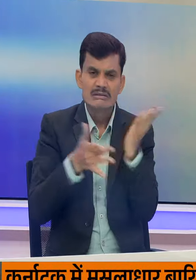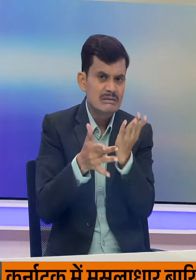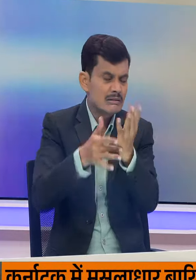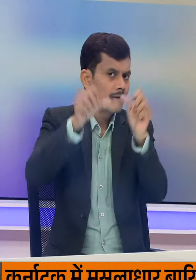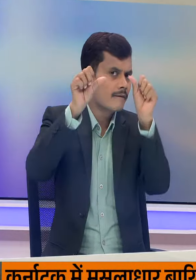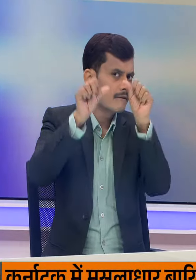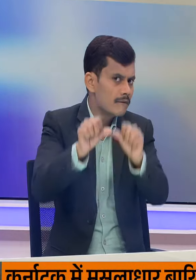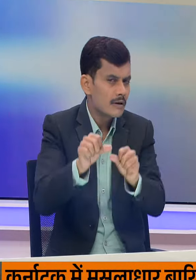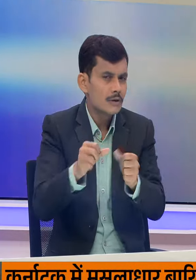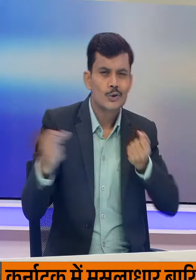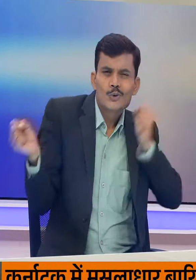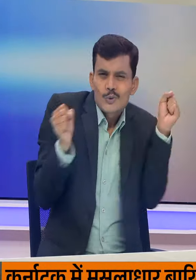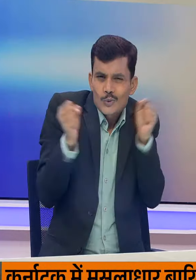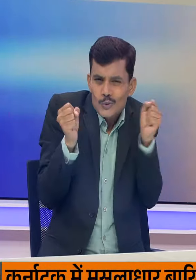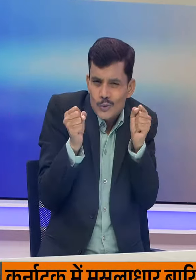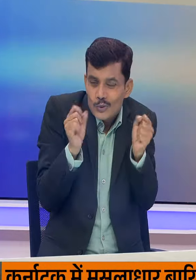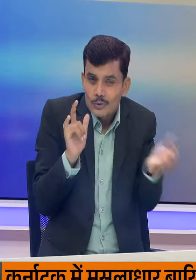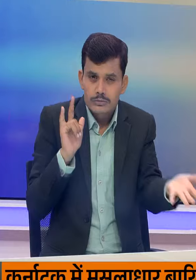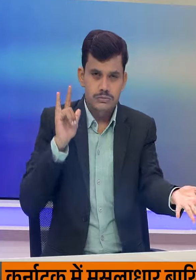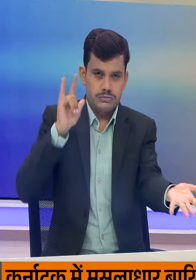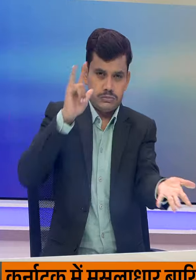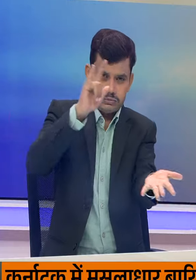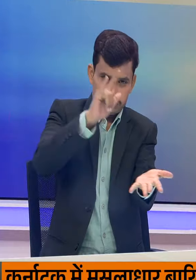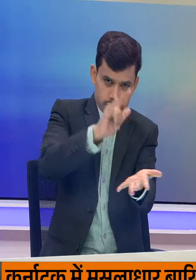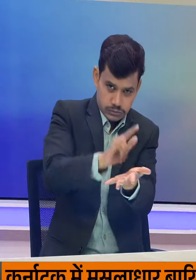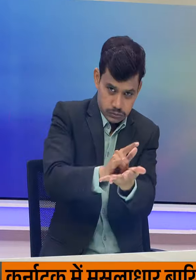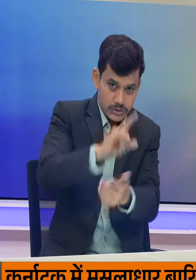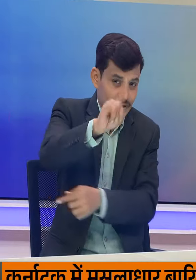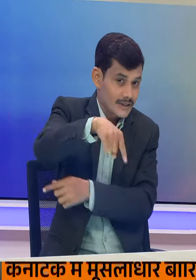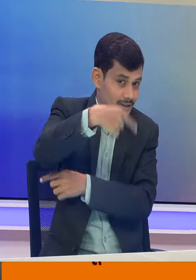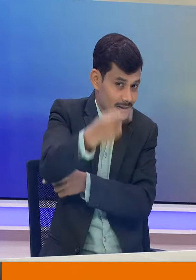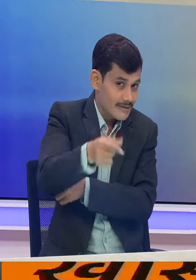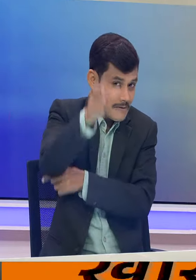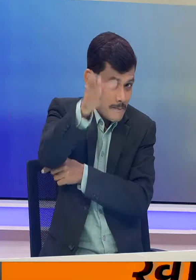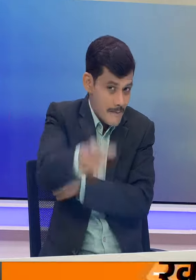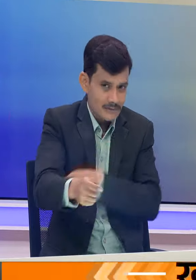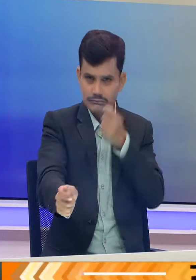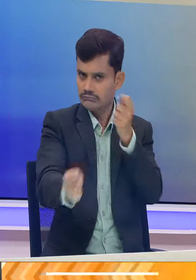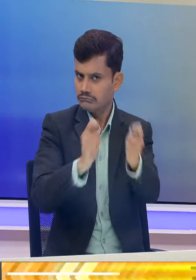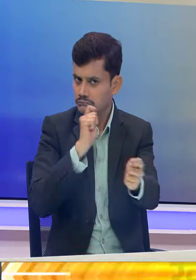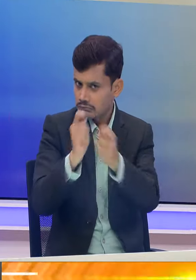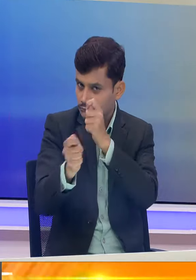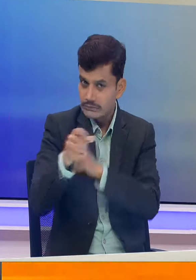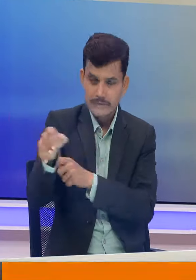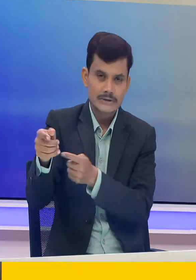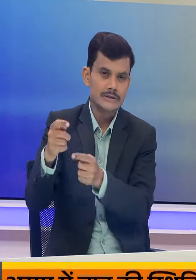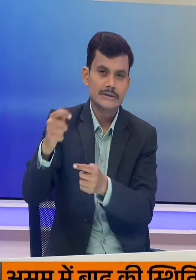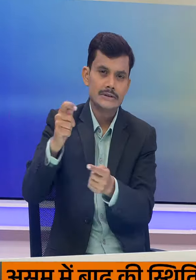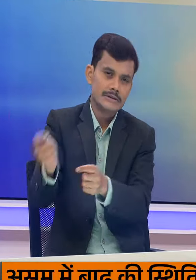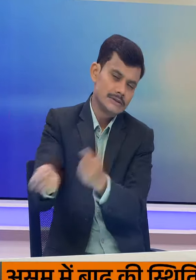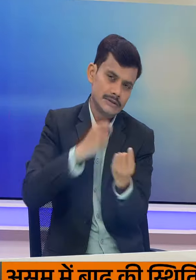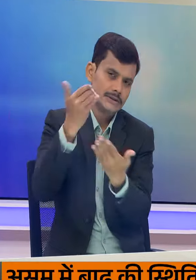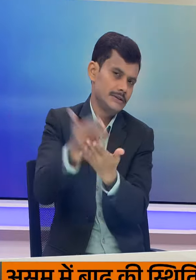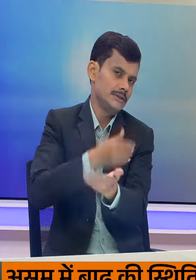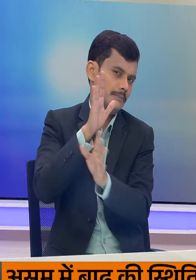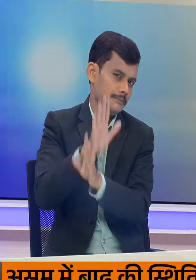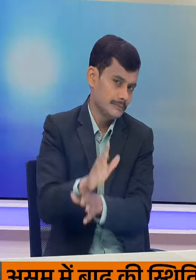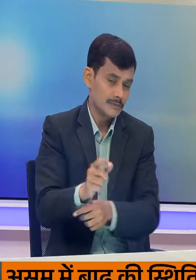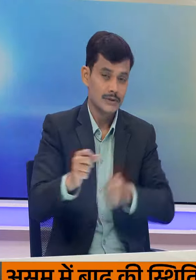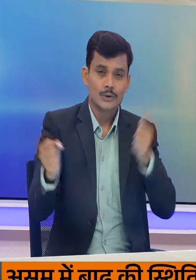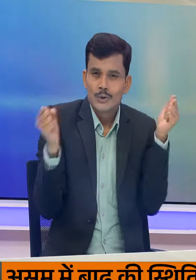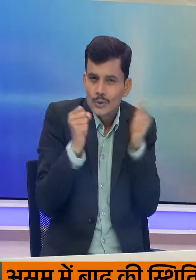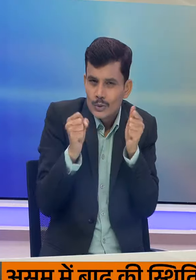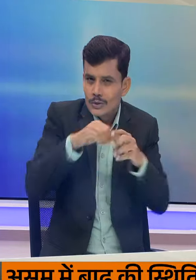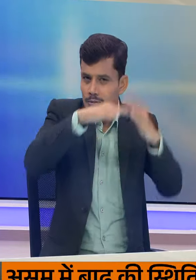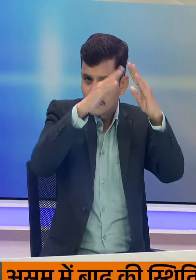पहार में इसके पाइलेट को एक दिन बाद सुरक्षित निकाला गया बरफीले पहारों से लोगों को सुरक्षित निकालने वाली